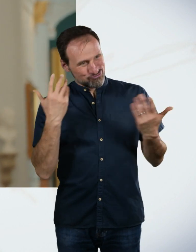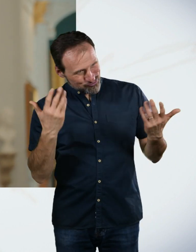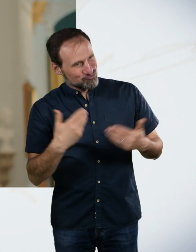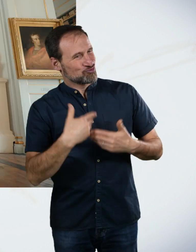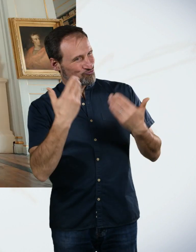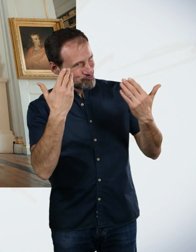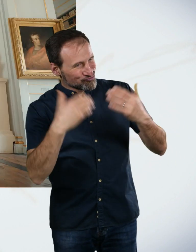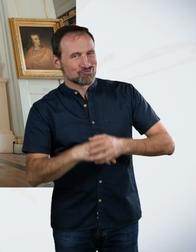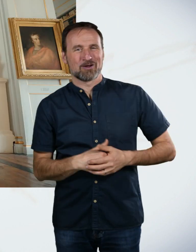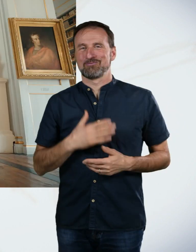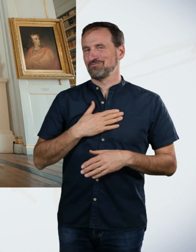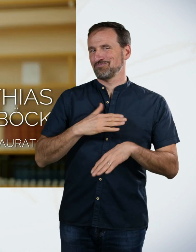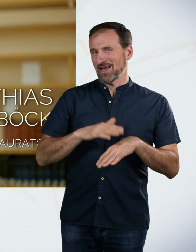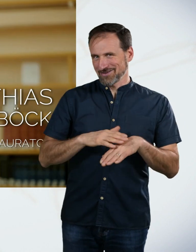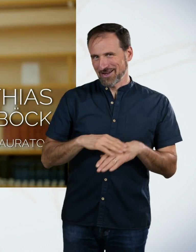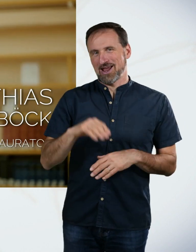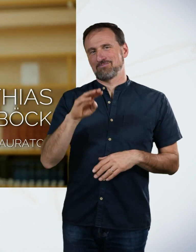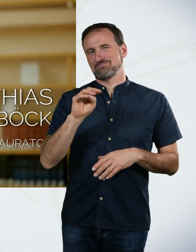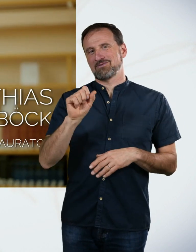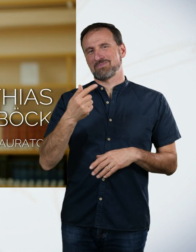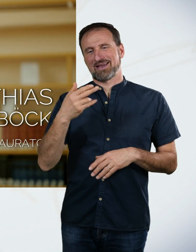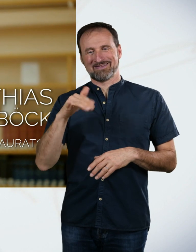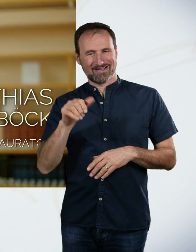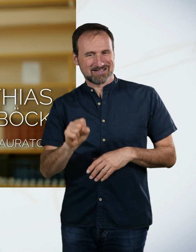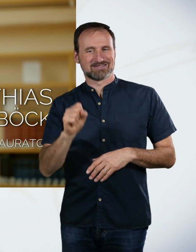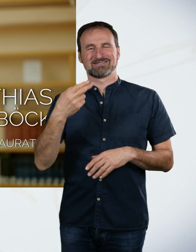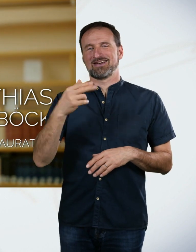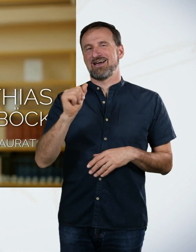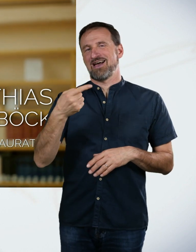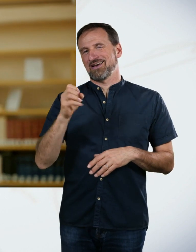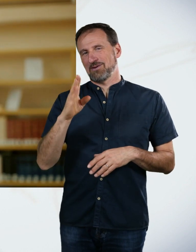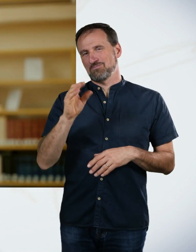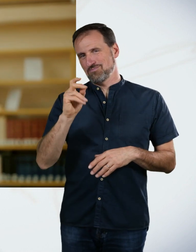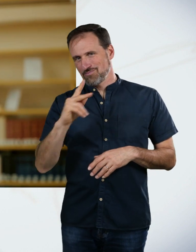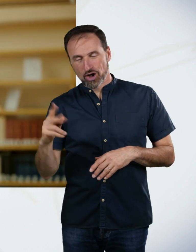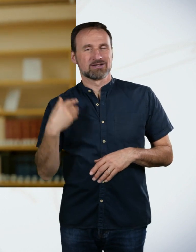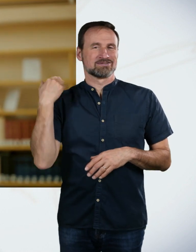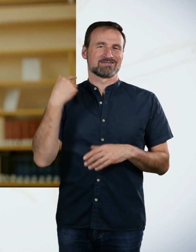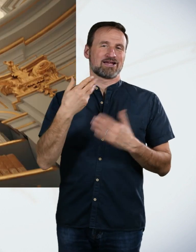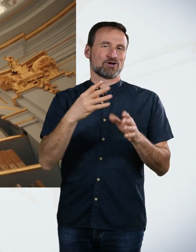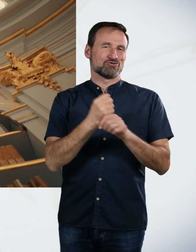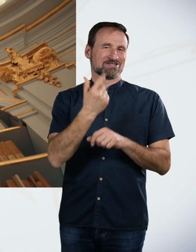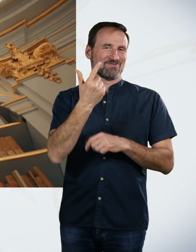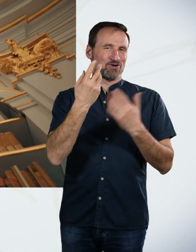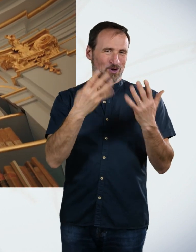Mein Name ist Matthias Hageböck. Ich arbeite hier seit 1992 als Buchrestaurator und Buchbinder. Und wir befinden uns in dem